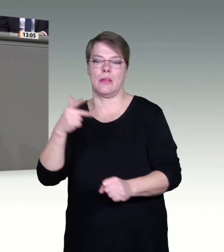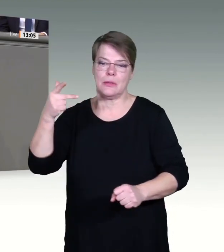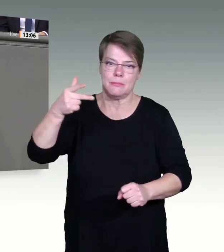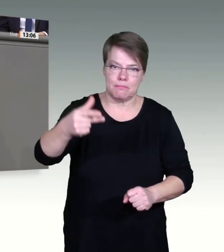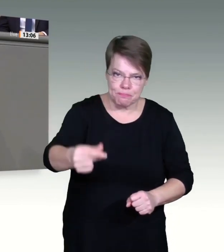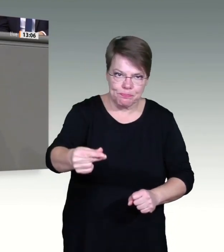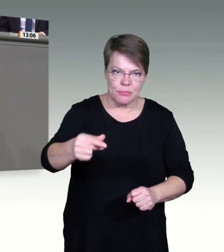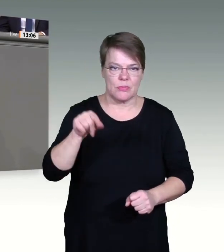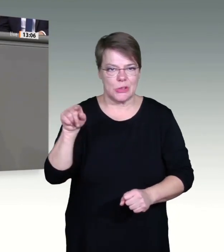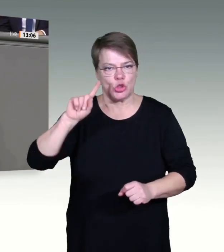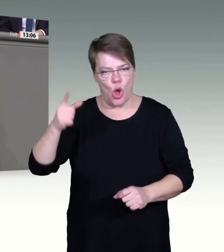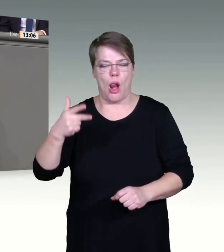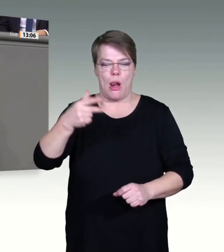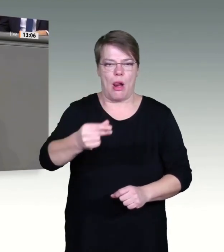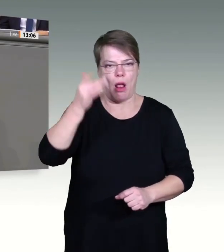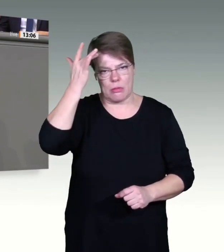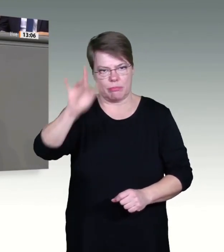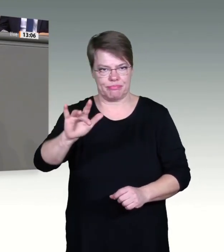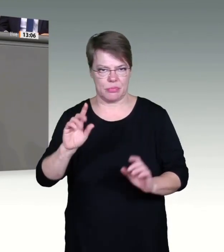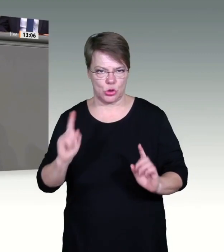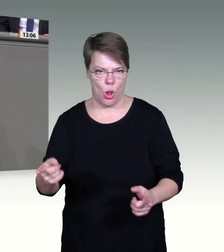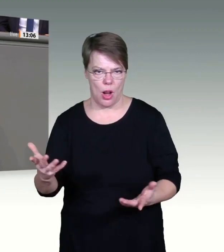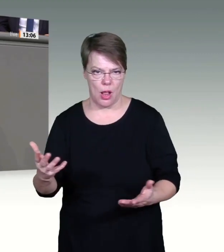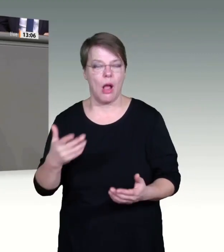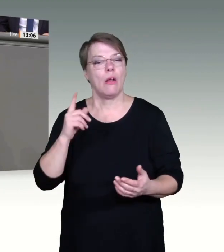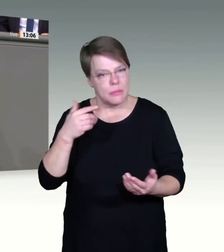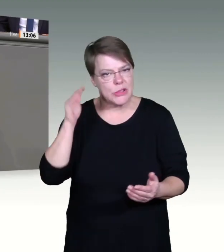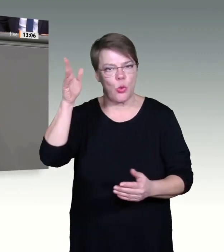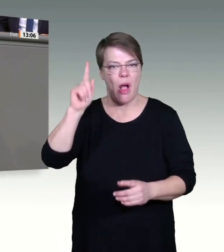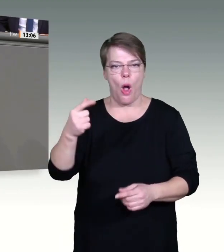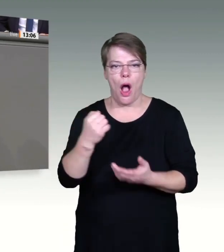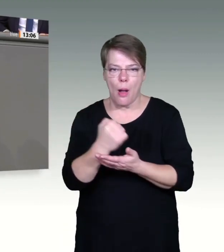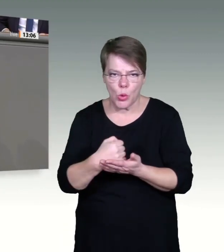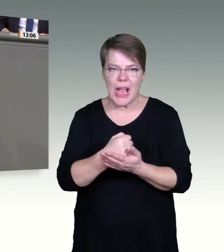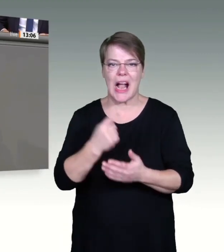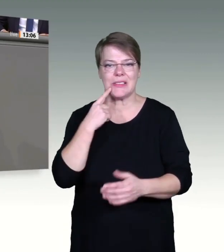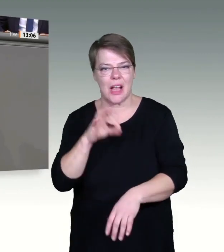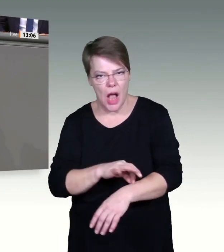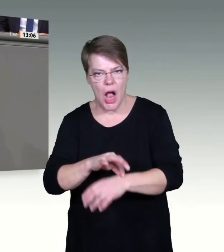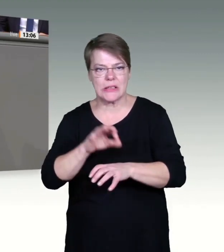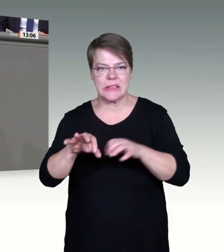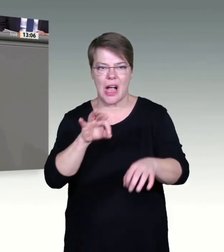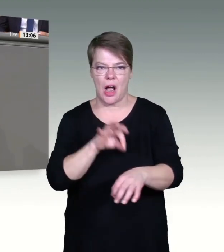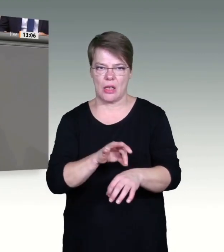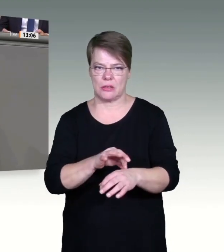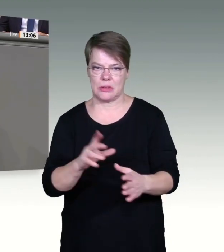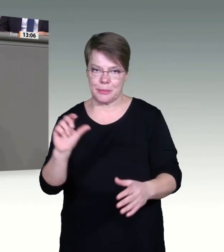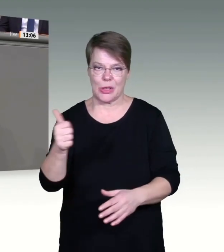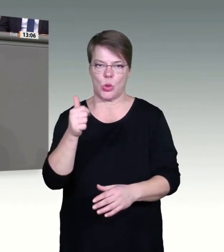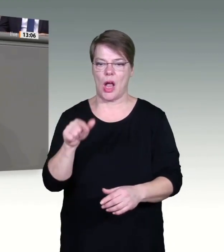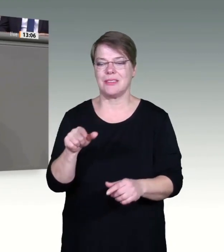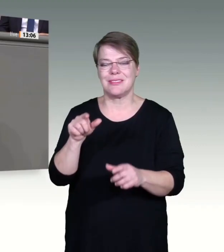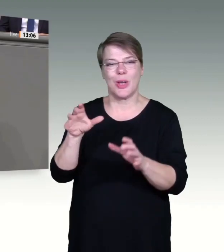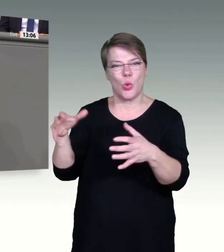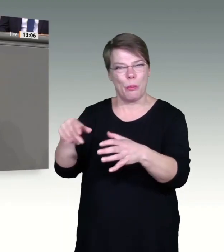schwächer. Sie können sich darum schlechter selbst schützen und haben ein höheres Risiko für einen schweren Verlauf. Auf der